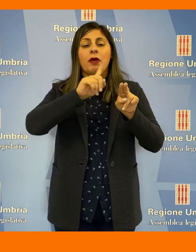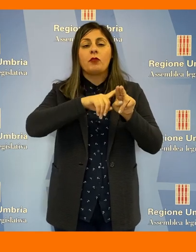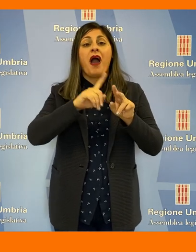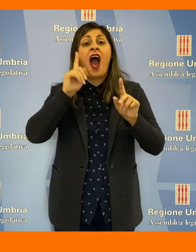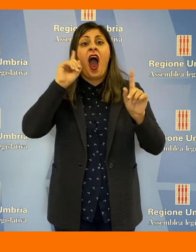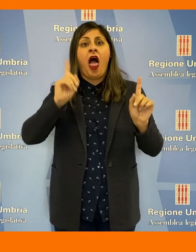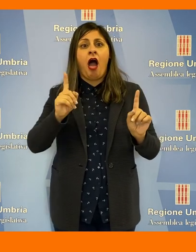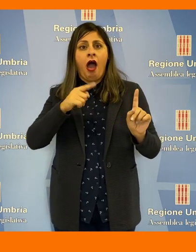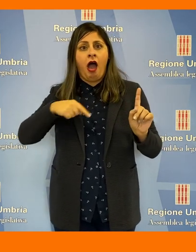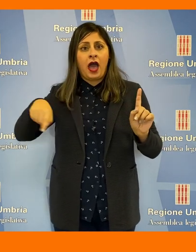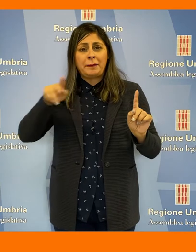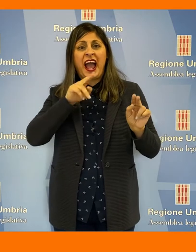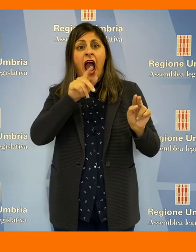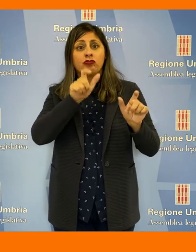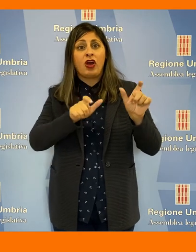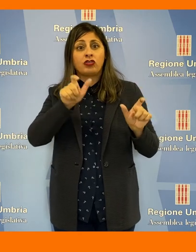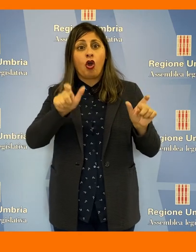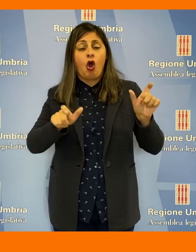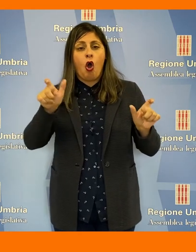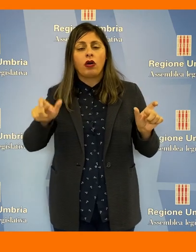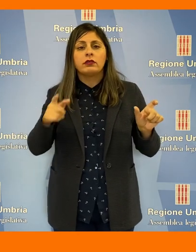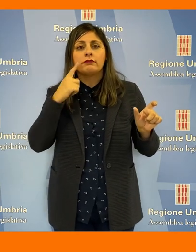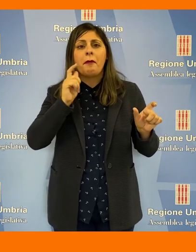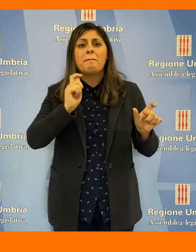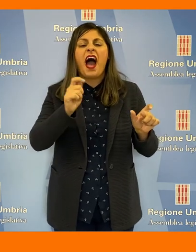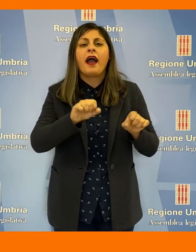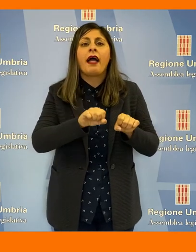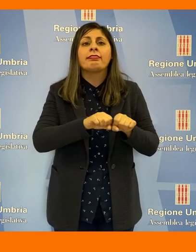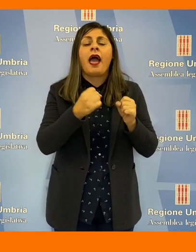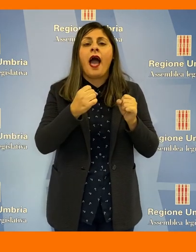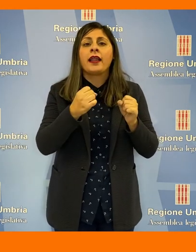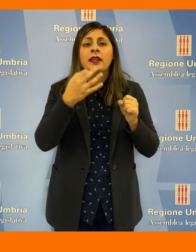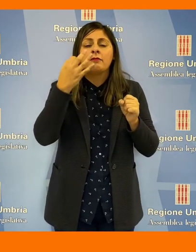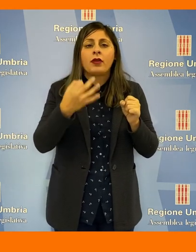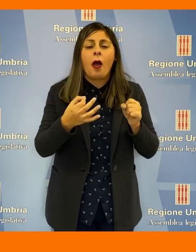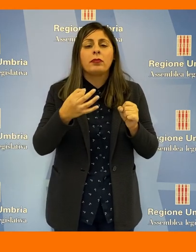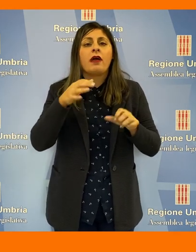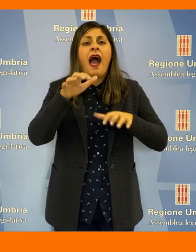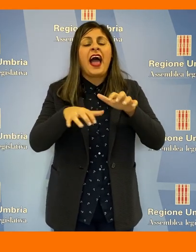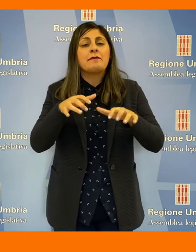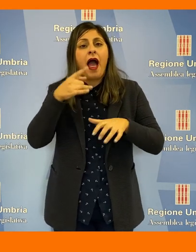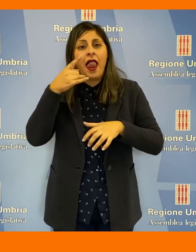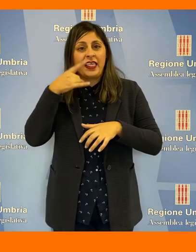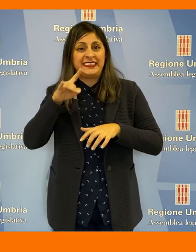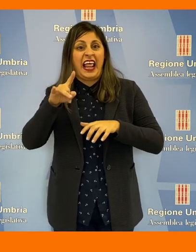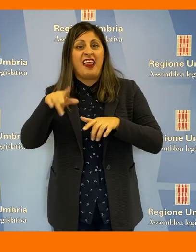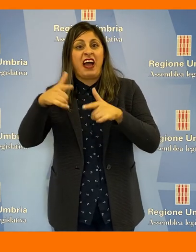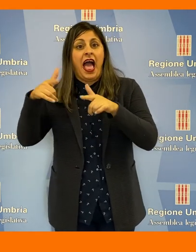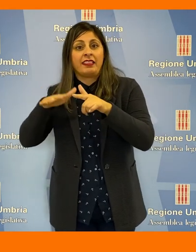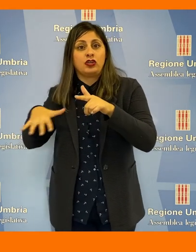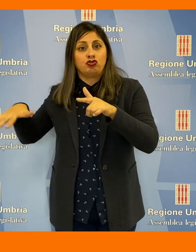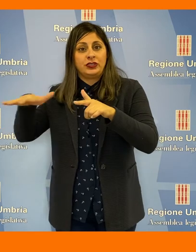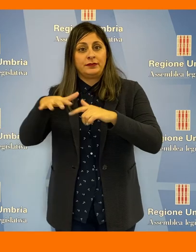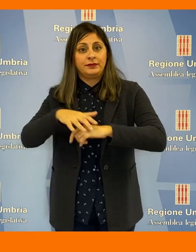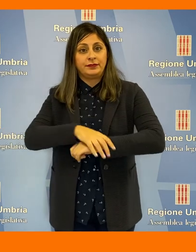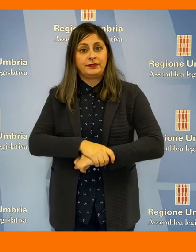allarme lanciato dai cacciatori sul pagamento dei danni causati dalla fauna selvatica. La